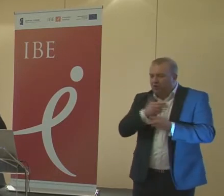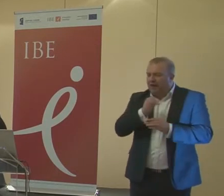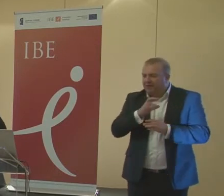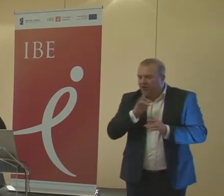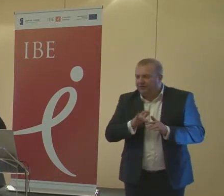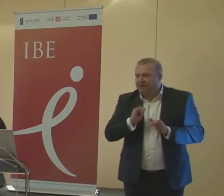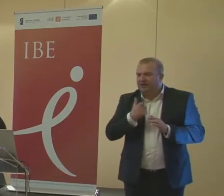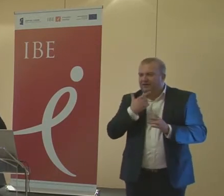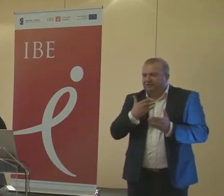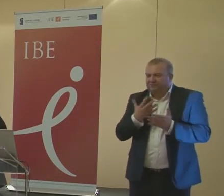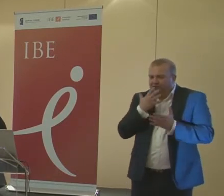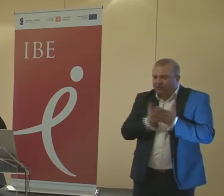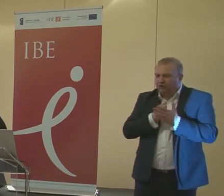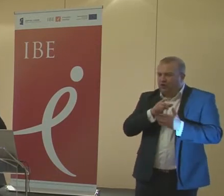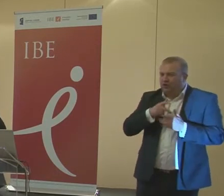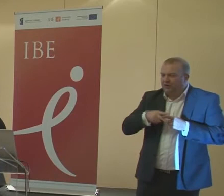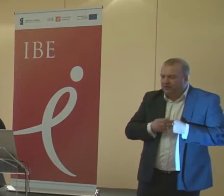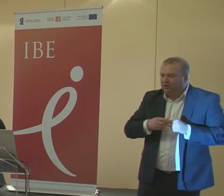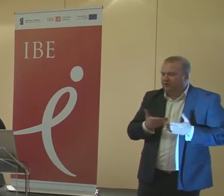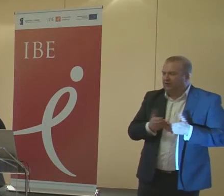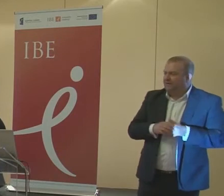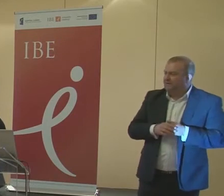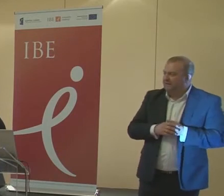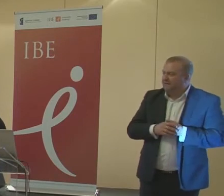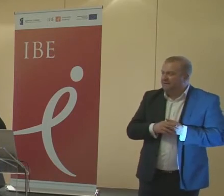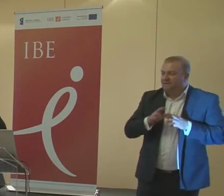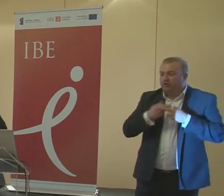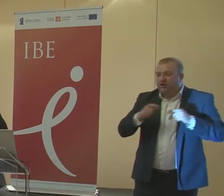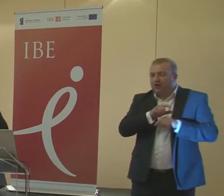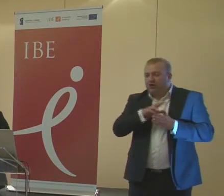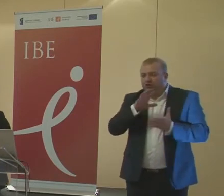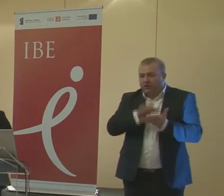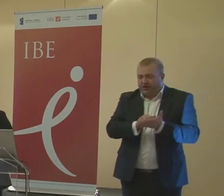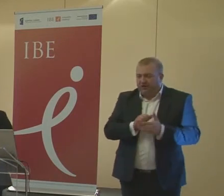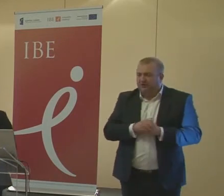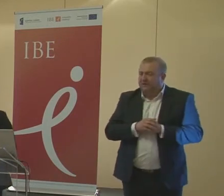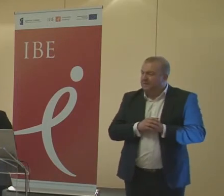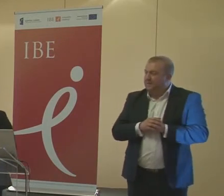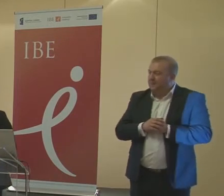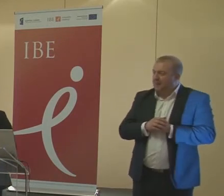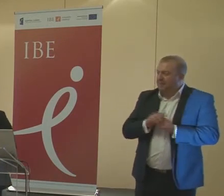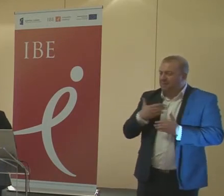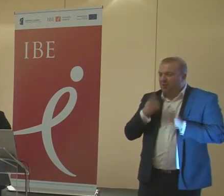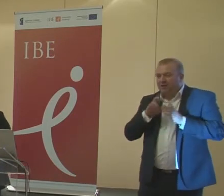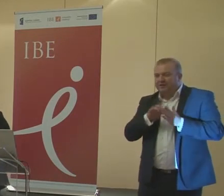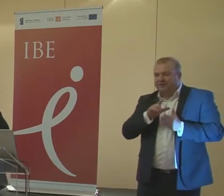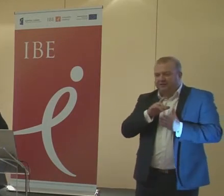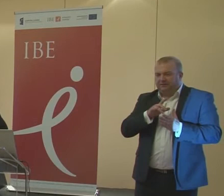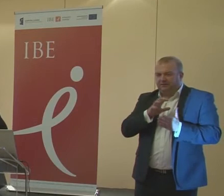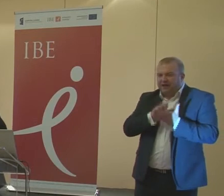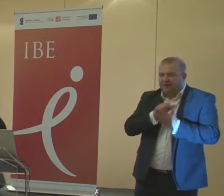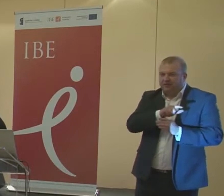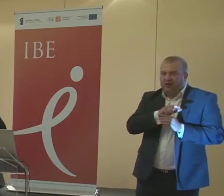w różnego rodzaju zajęciach. Mam tutaj na uwadze zajęcia dydaktyczno